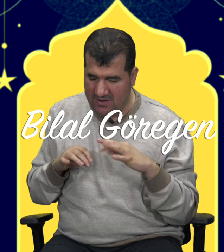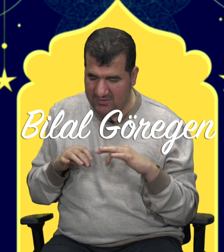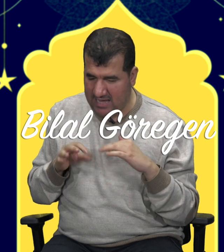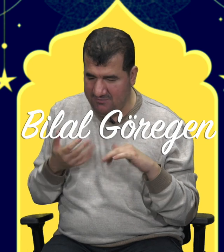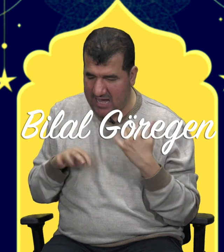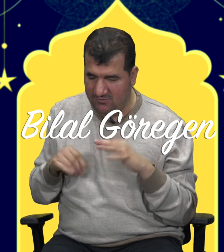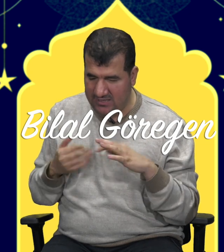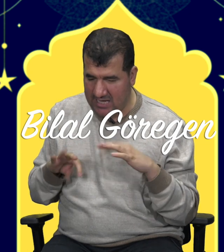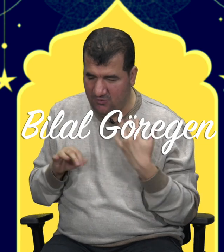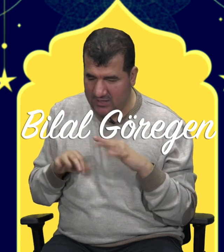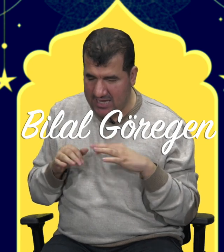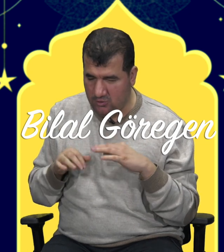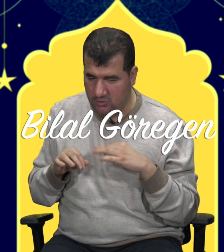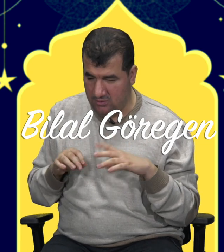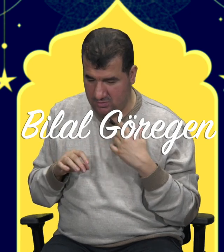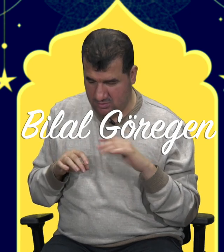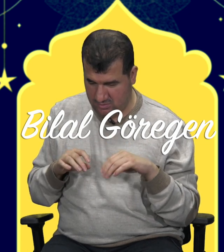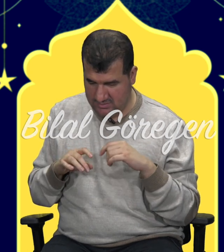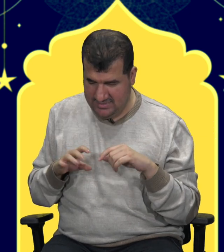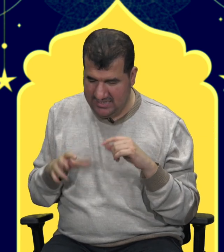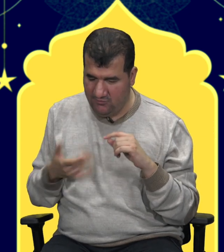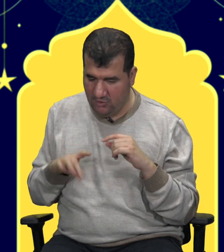time. I will not forget you. Take care of yourself.